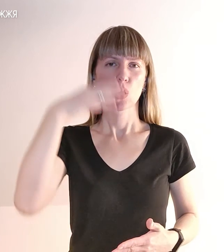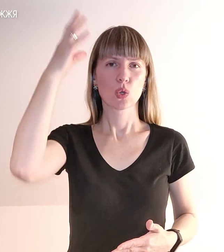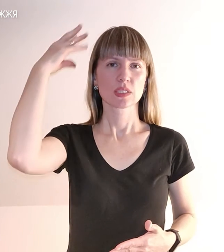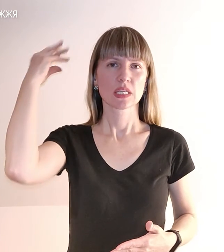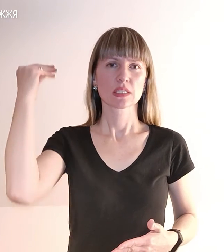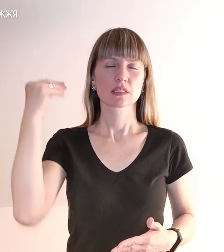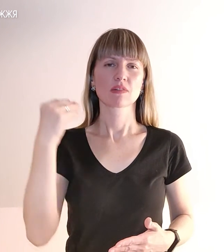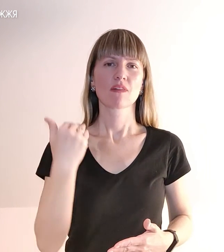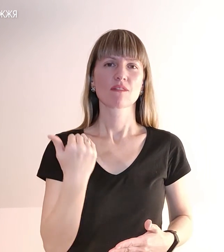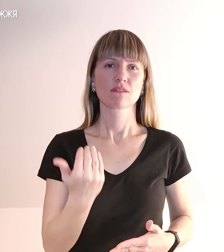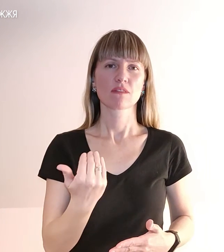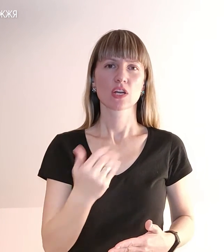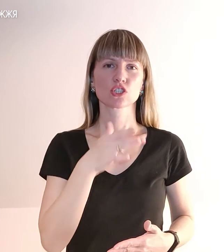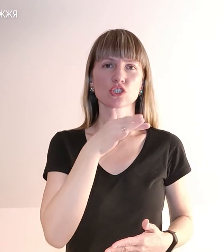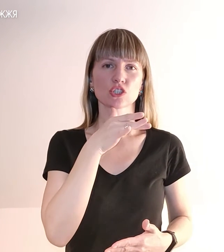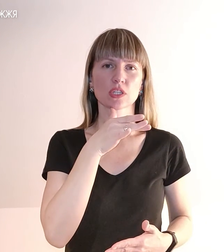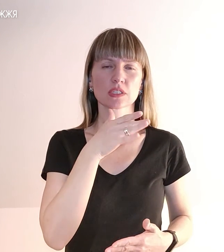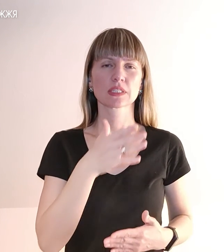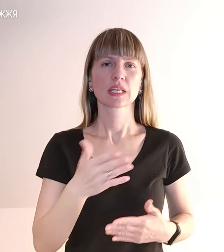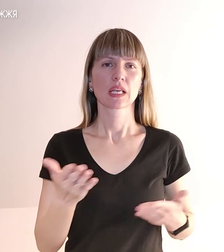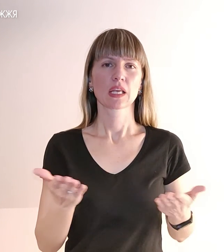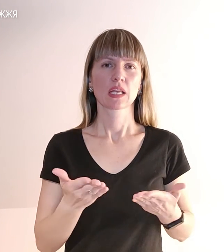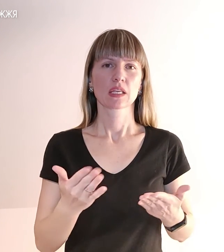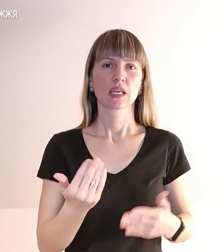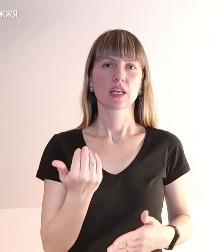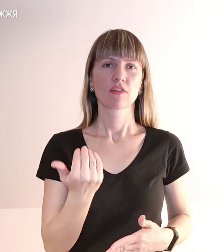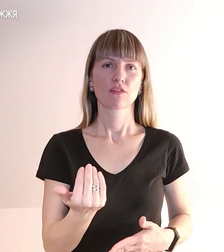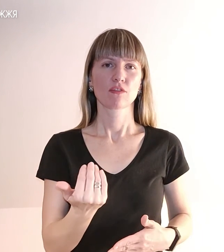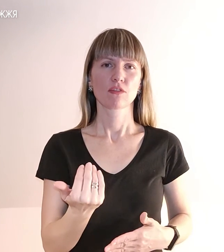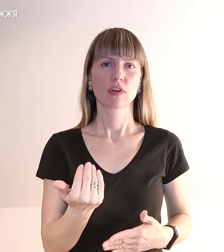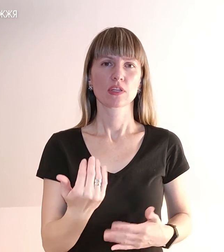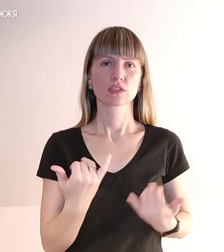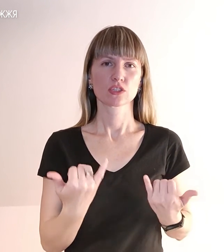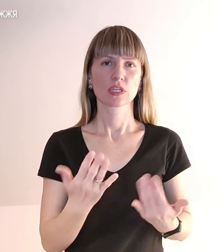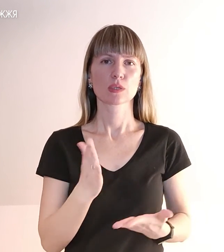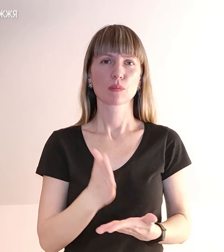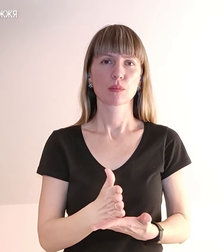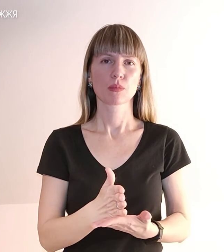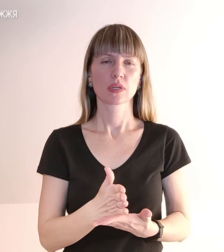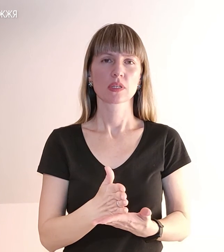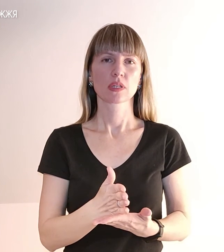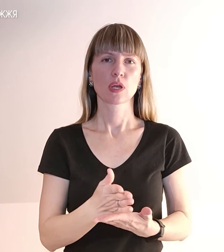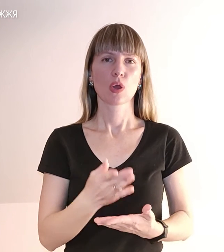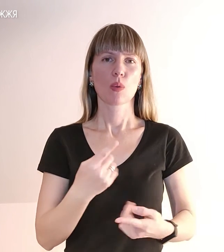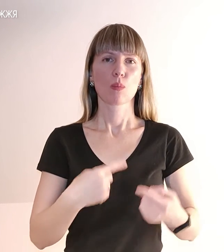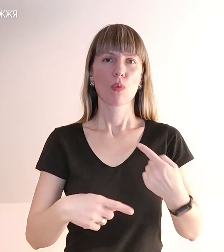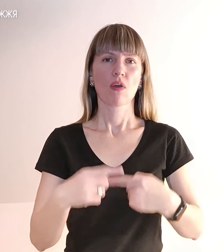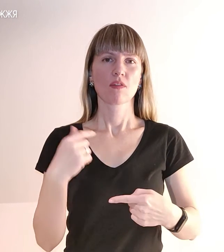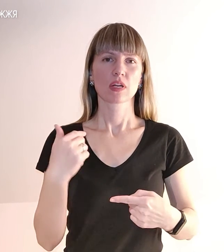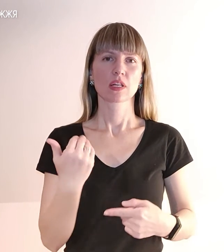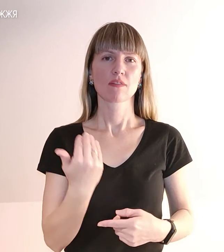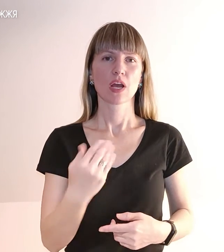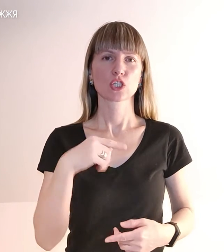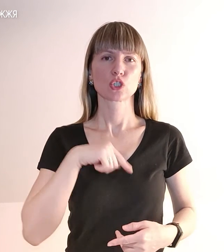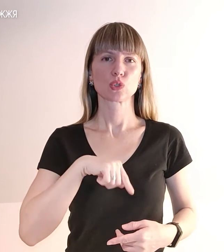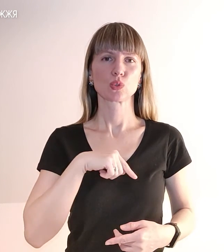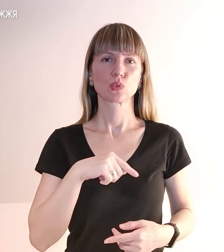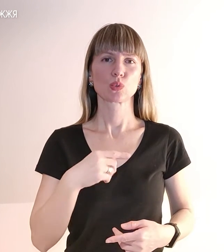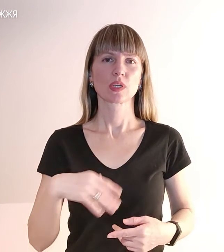ваш час, який ви проходите, повертає в ваш дух всі кістки,